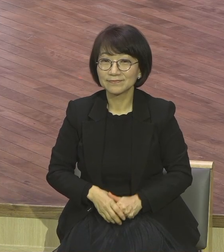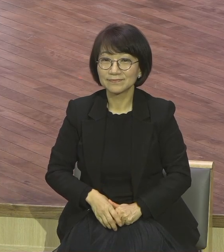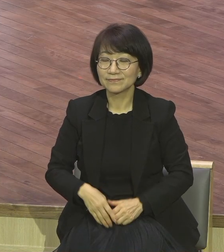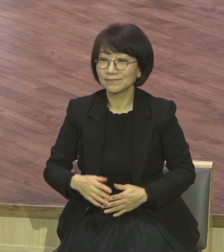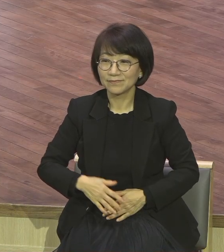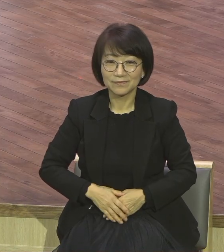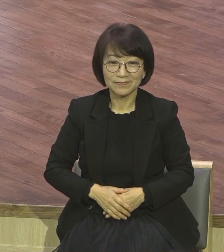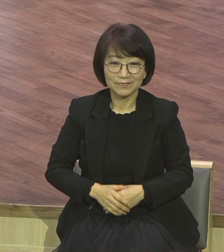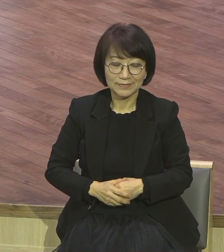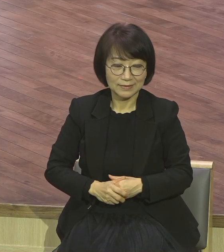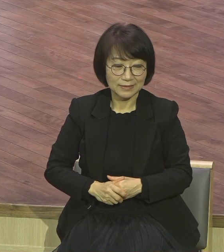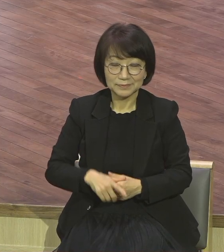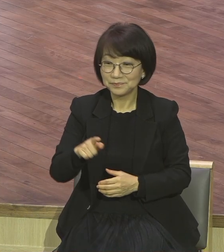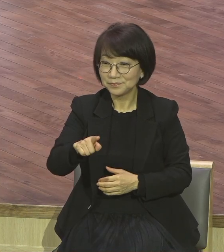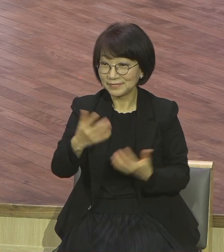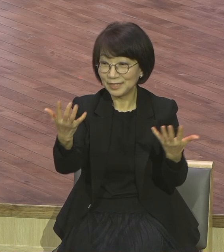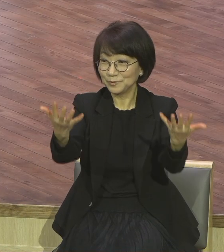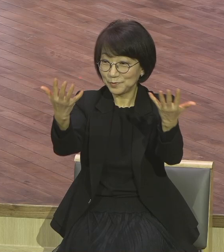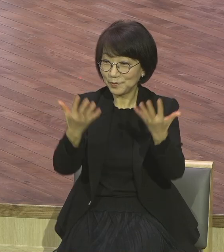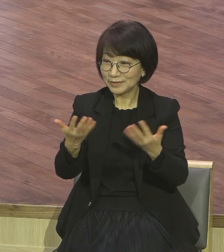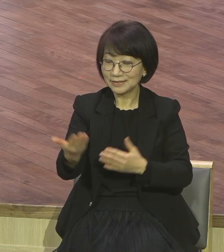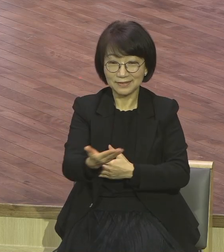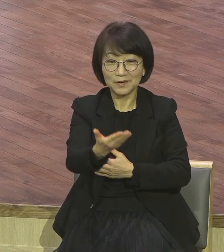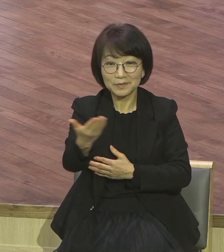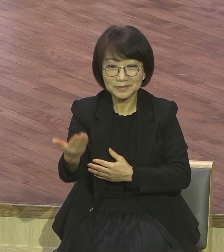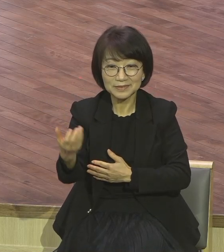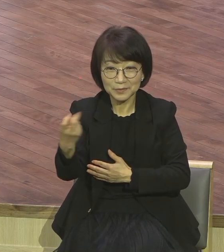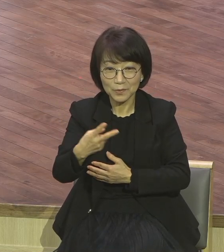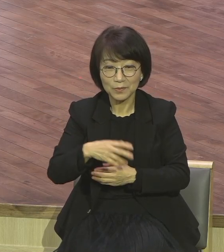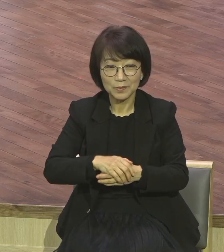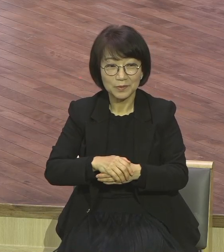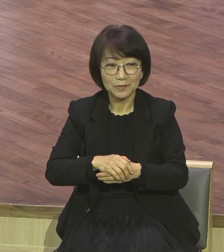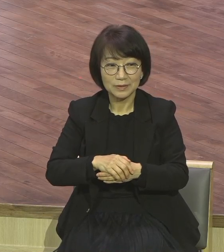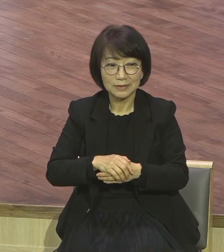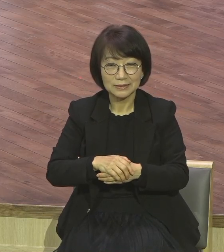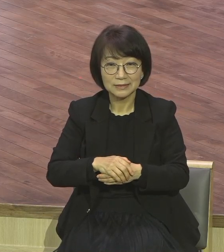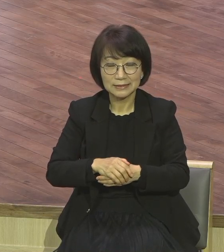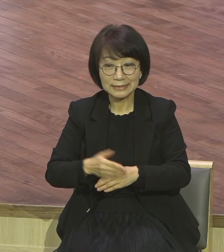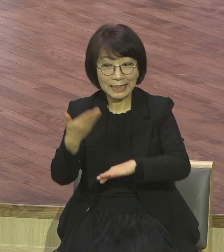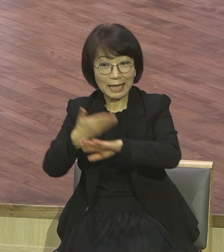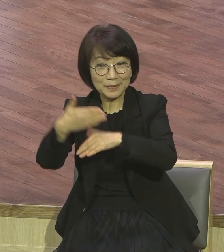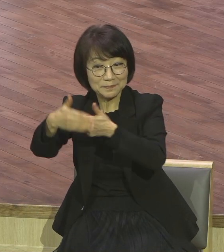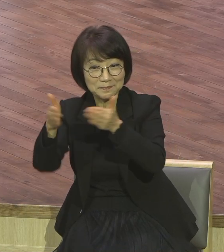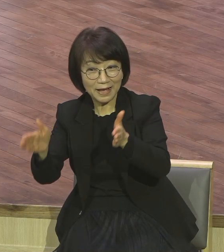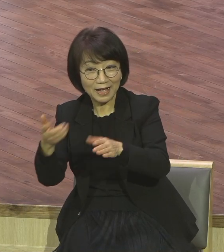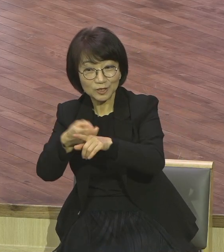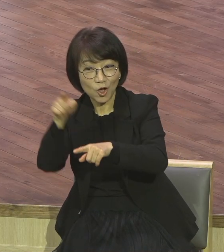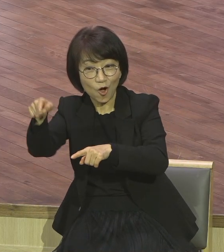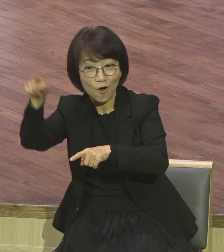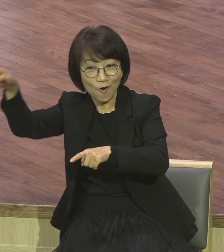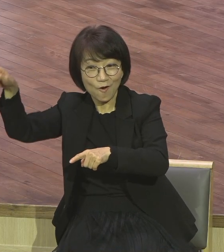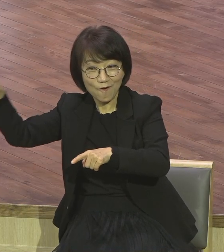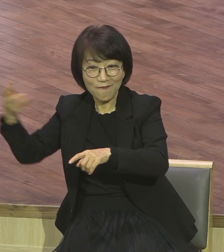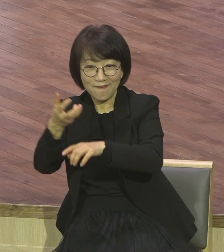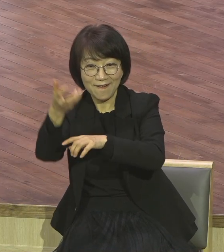분들 또 우리 함께 지금 원디스홀, 갈릴리홀 각